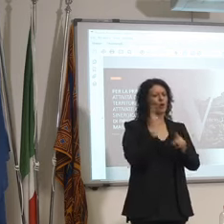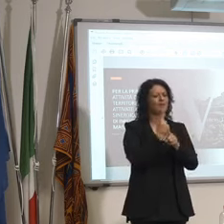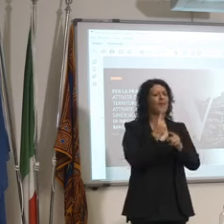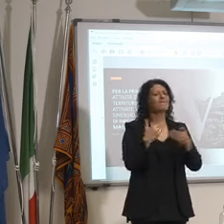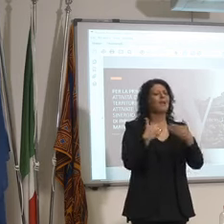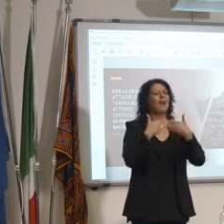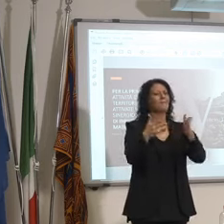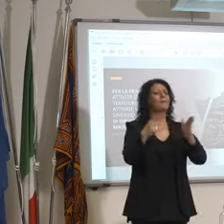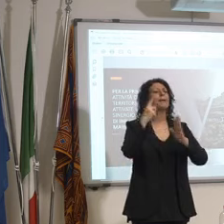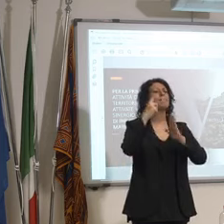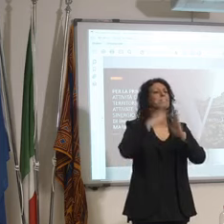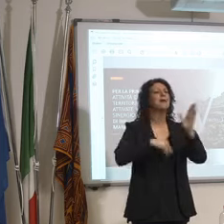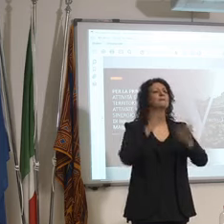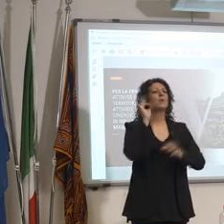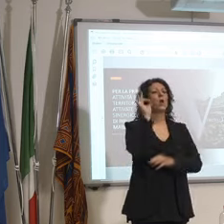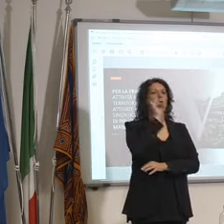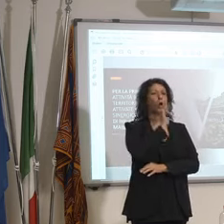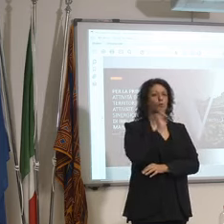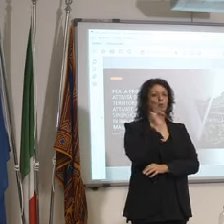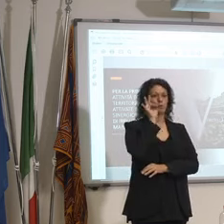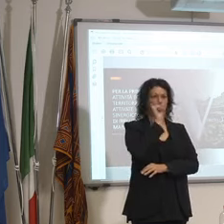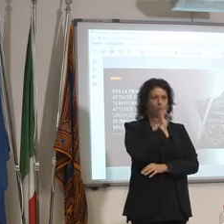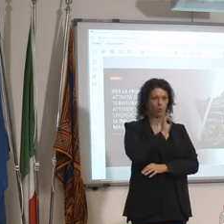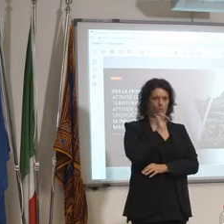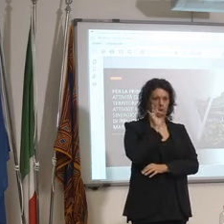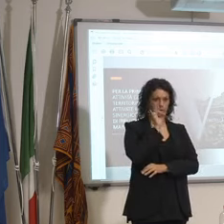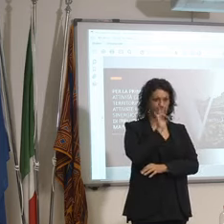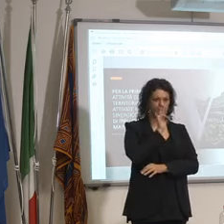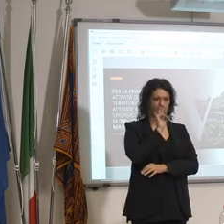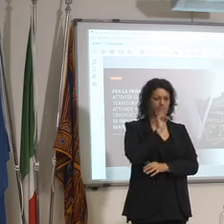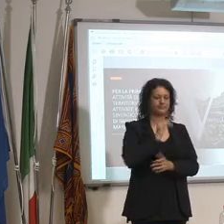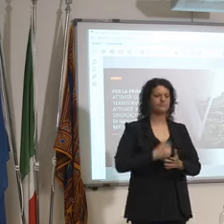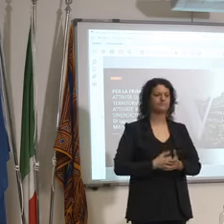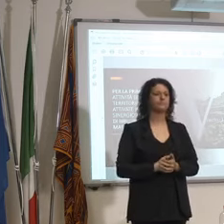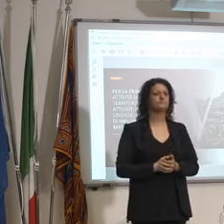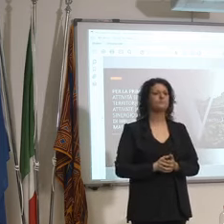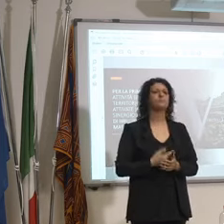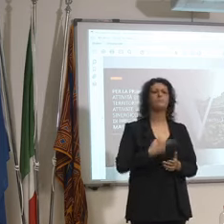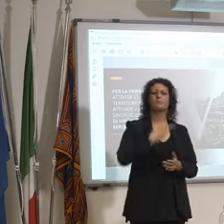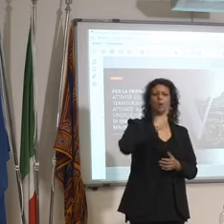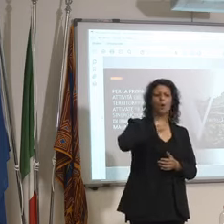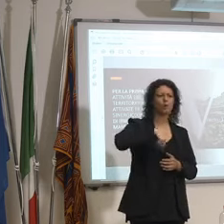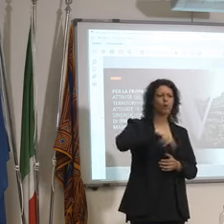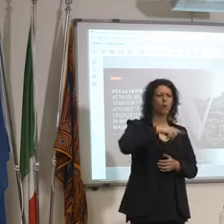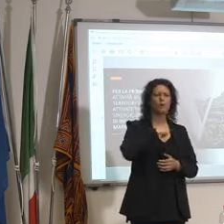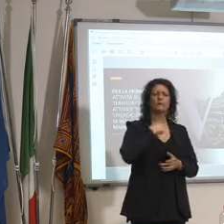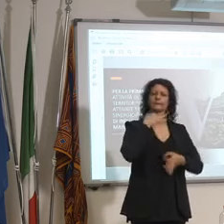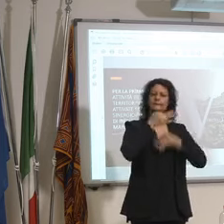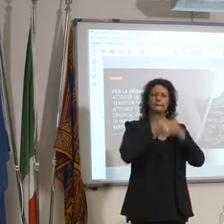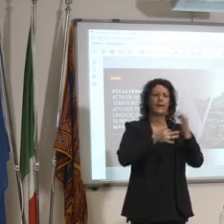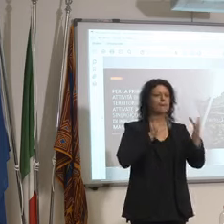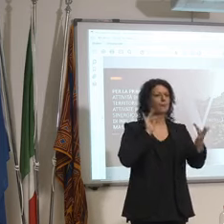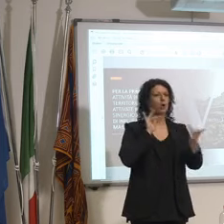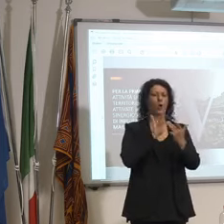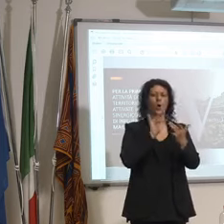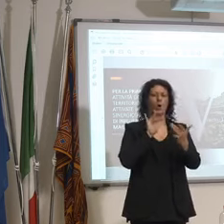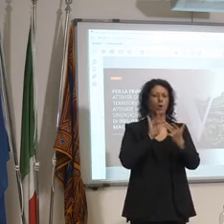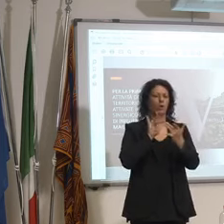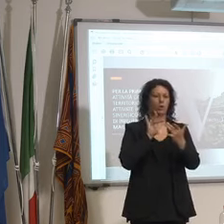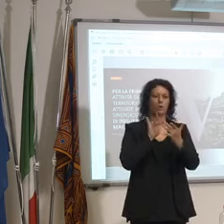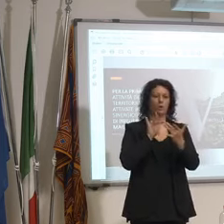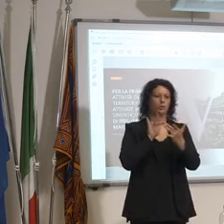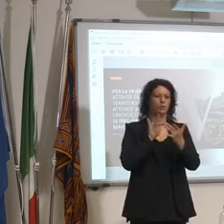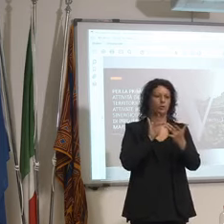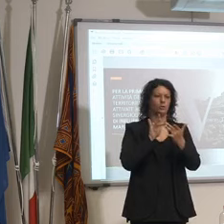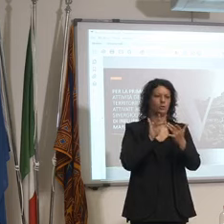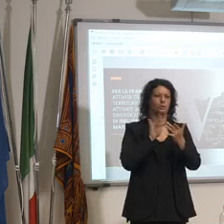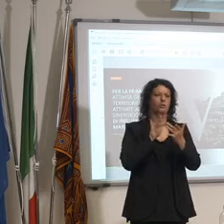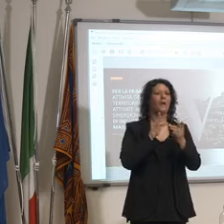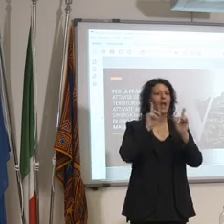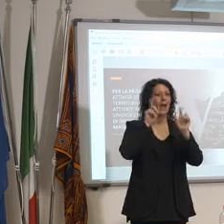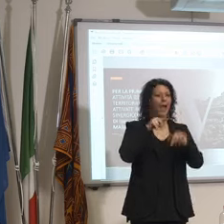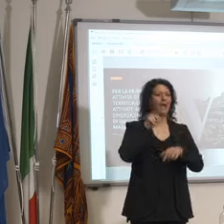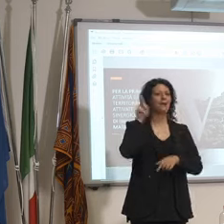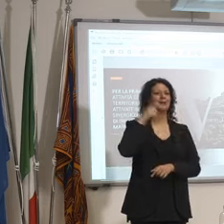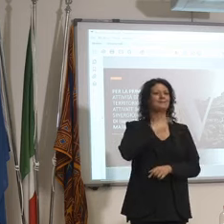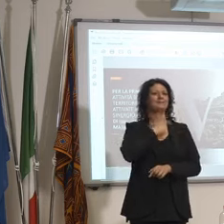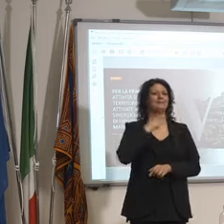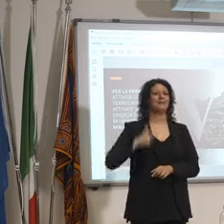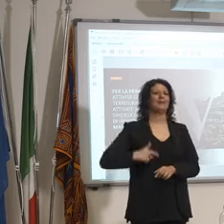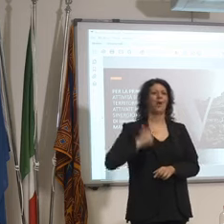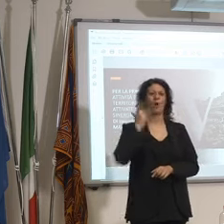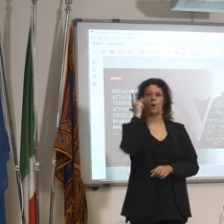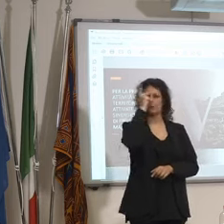con Save quindi Marchi siamo in costante collegamento sia noi che il sindaco di Treviso